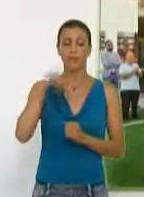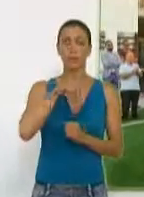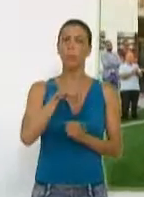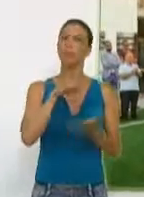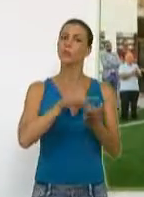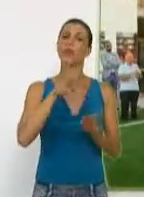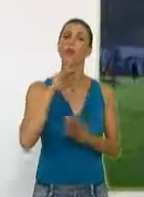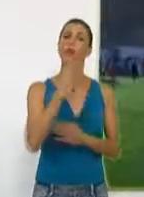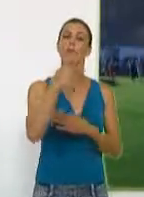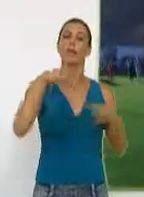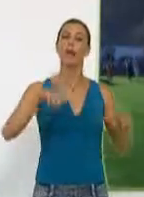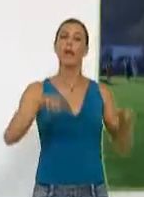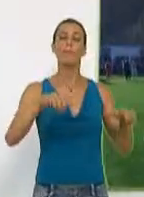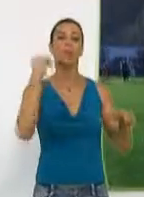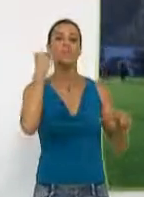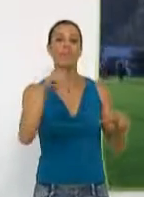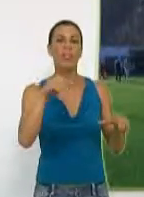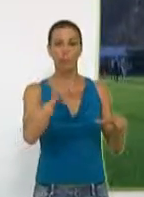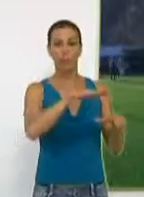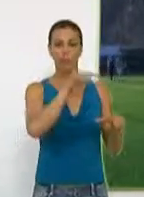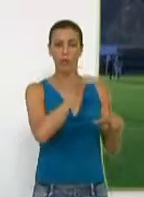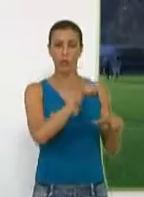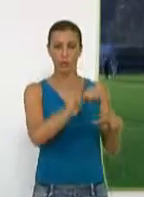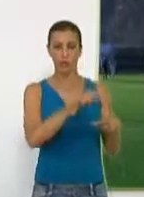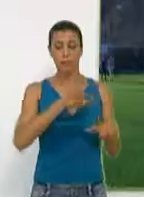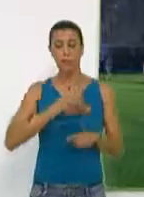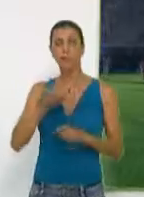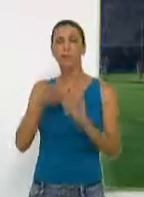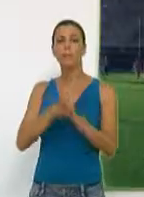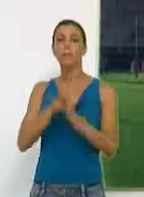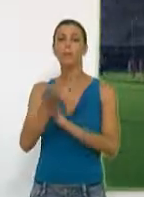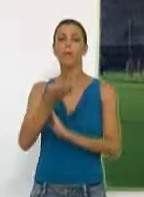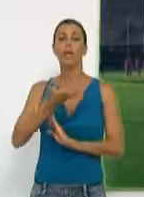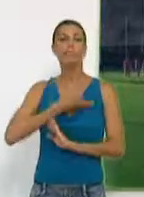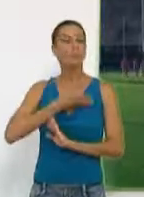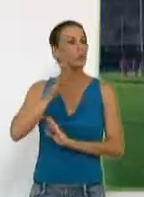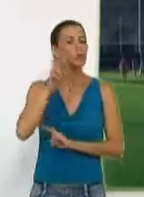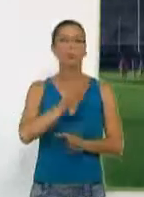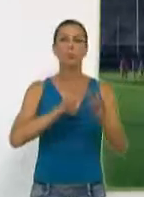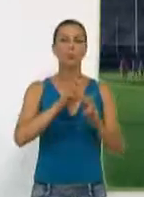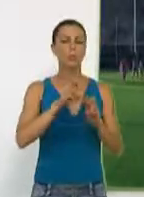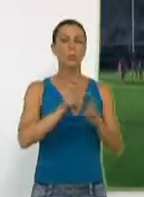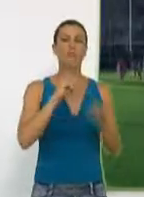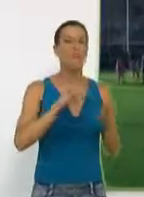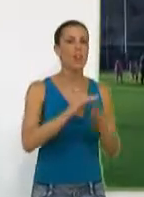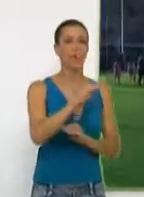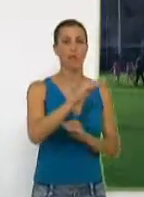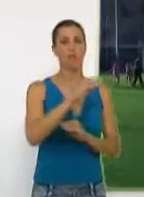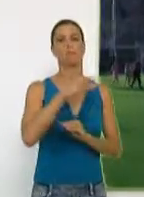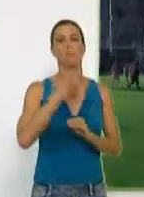Este es el cuarto campo de fútbol de césped artificial del municipio. La alcaldesa explicó que el ayuntamiento busca la financiación para que haya